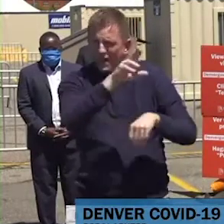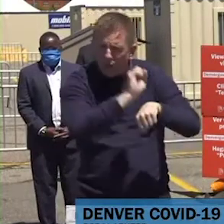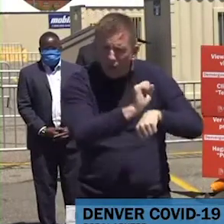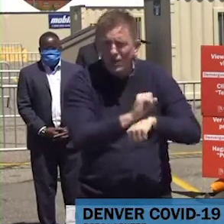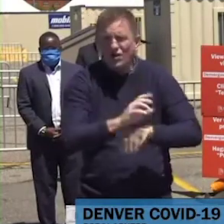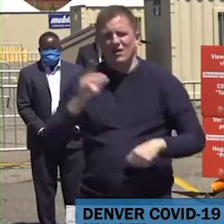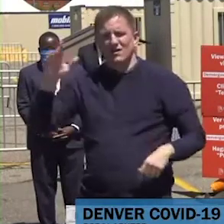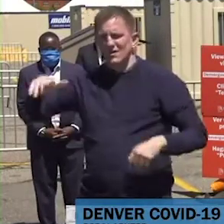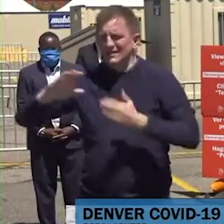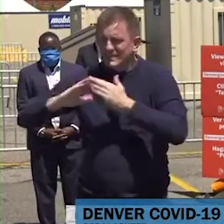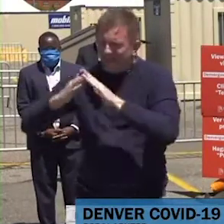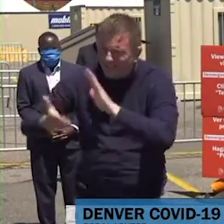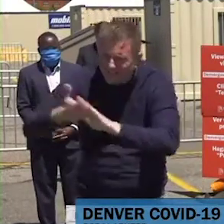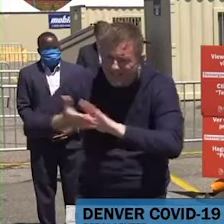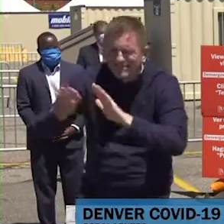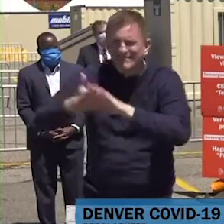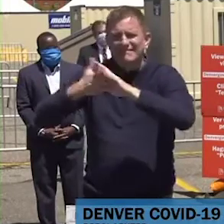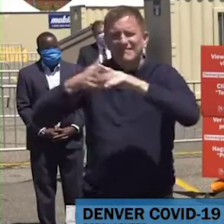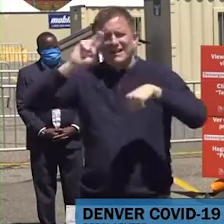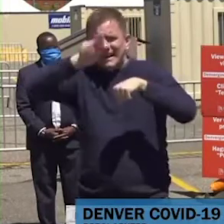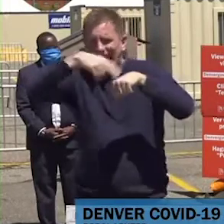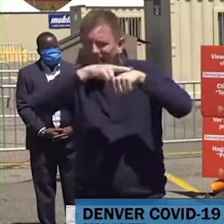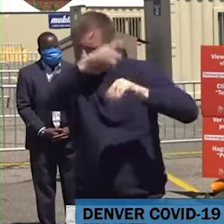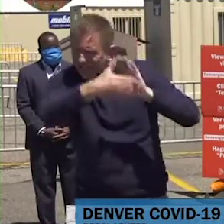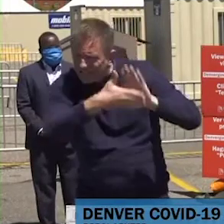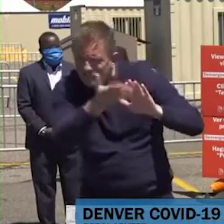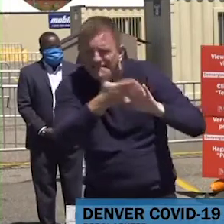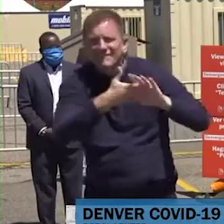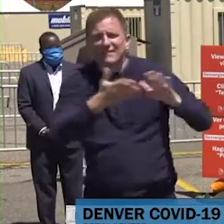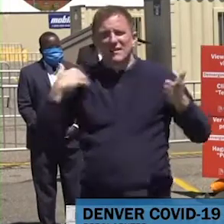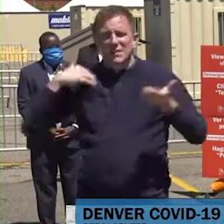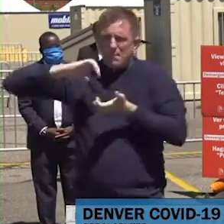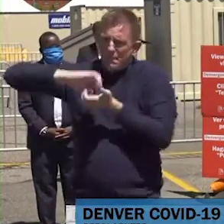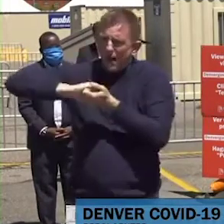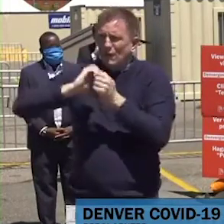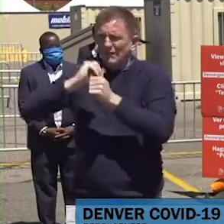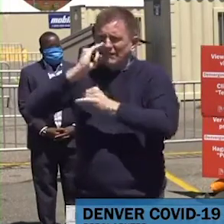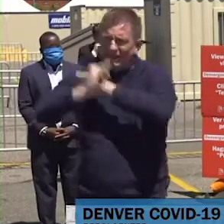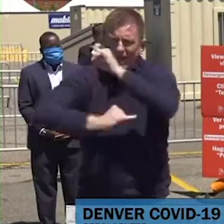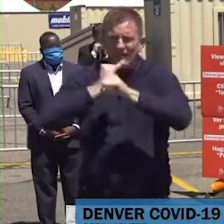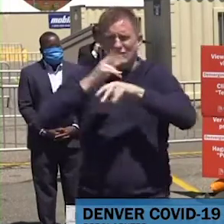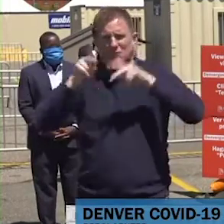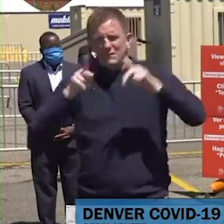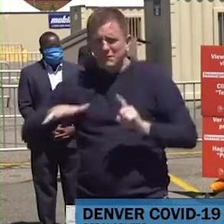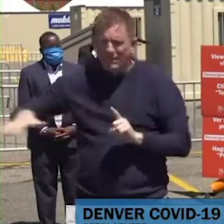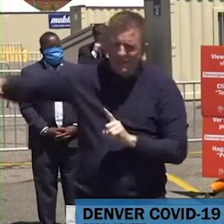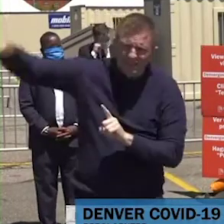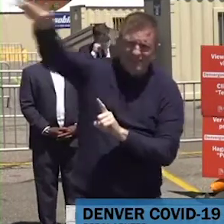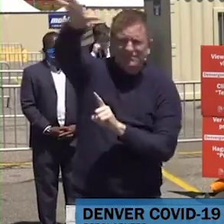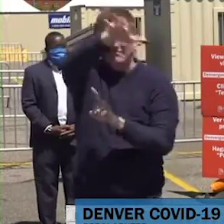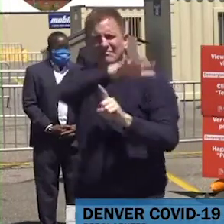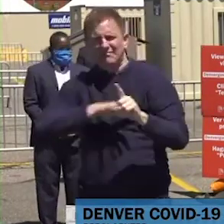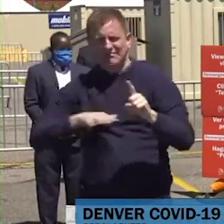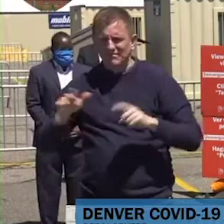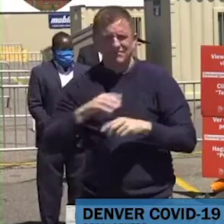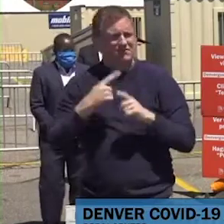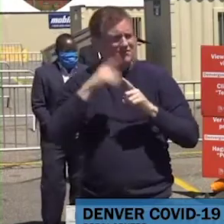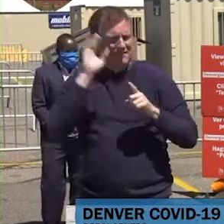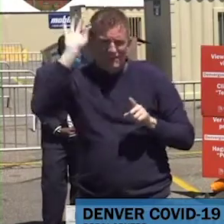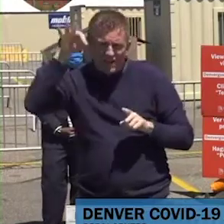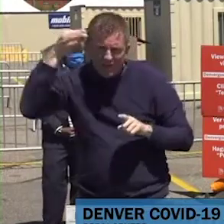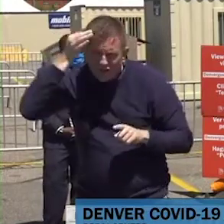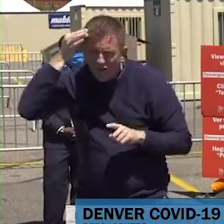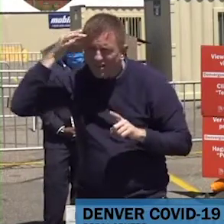internacionales y privados y la administración federal para tener suficientes pruebas y suficiente capacidad de pruebas para que sea